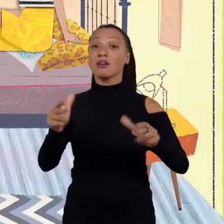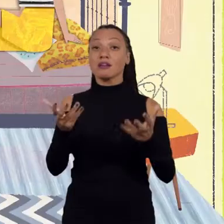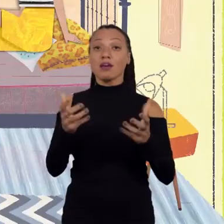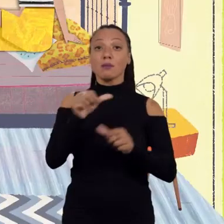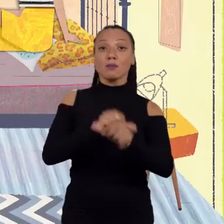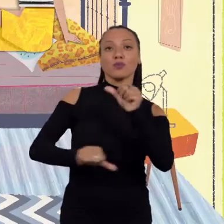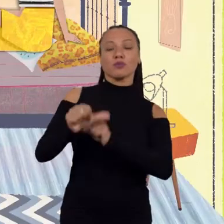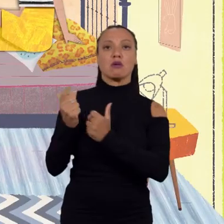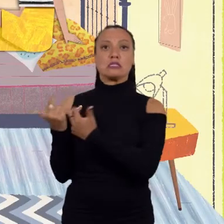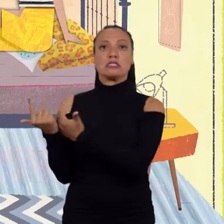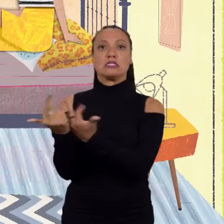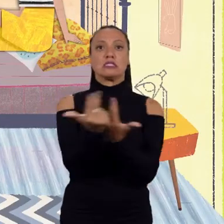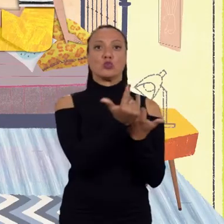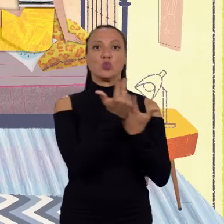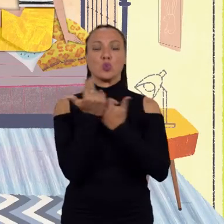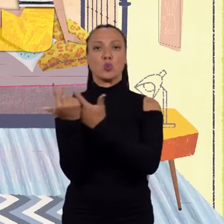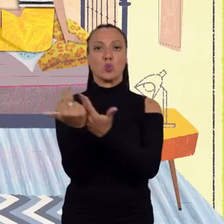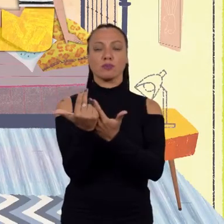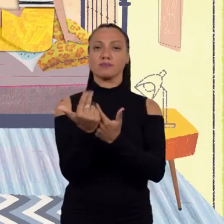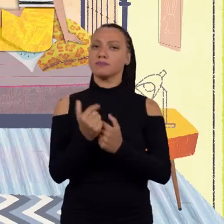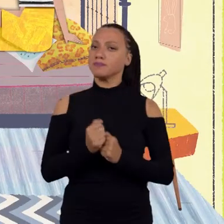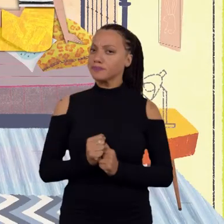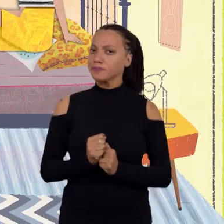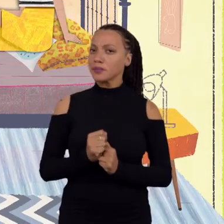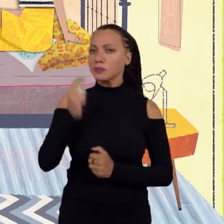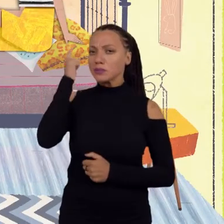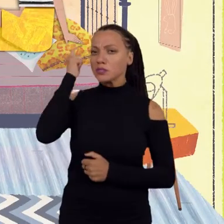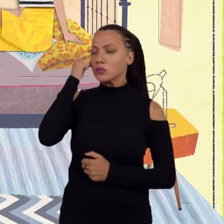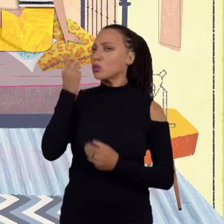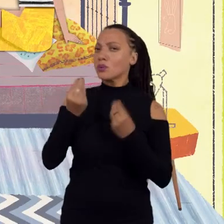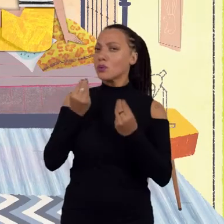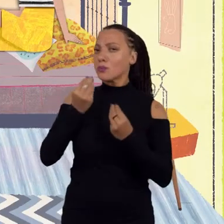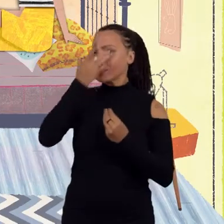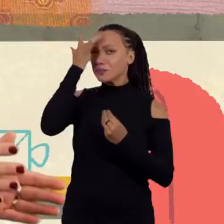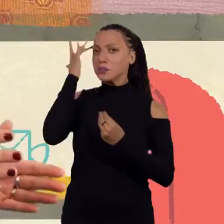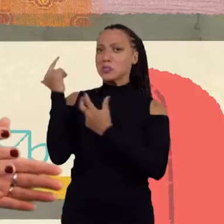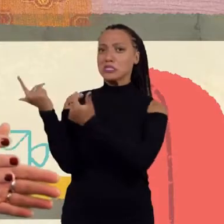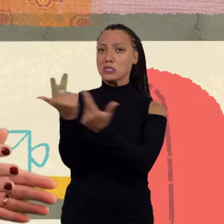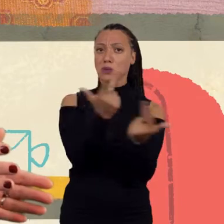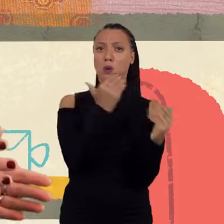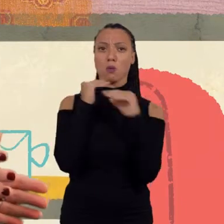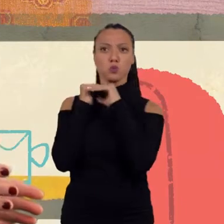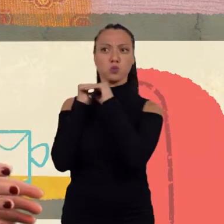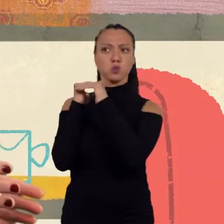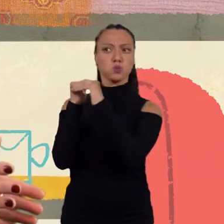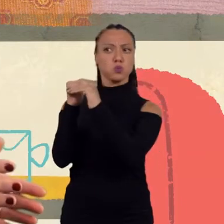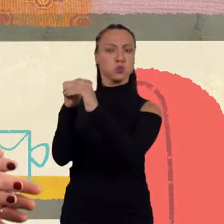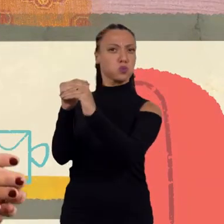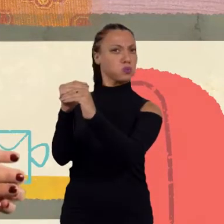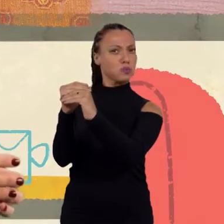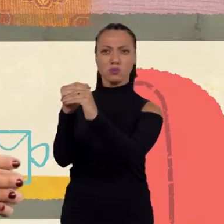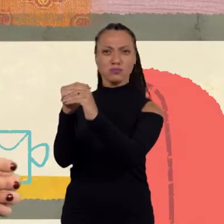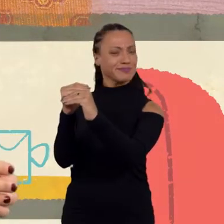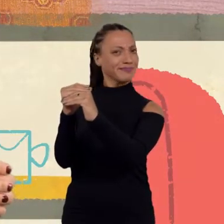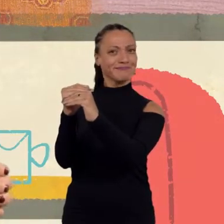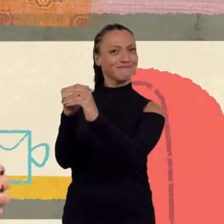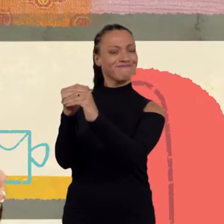pensando aqui que colocar as pessoas em caixinhas, como se elas tivessem que ser todas iguais, fica mais